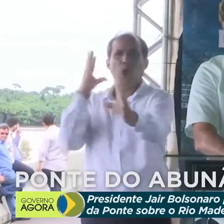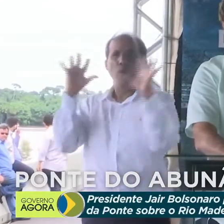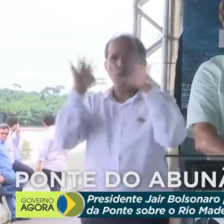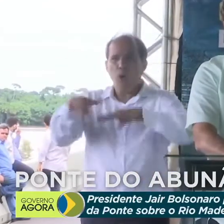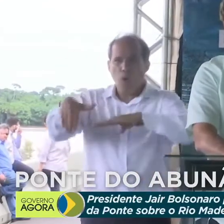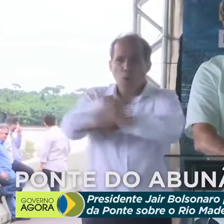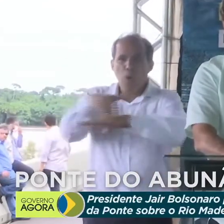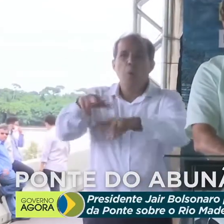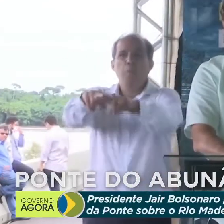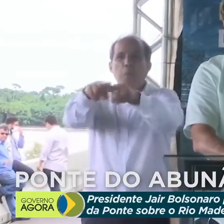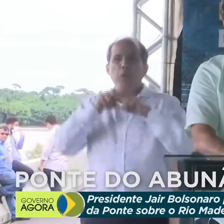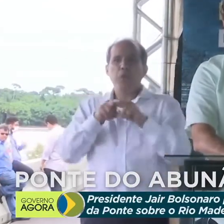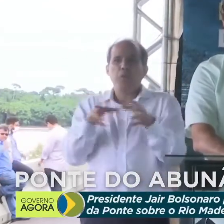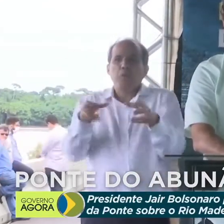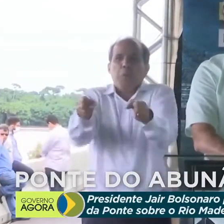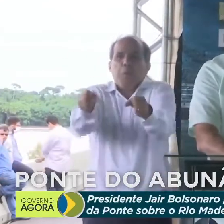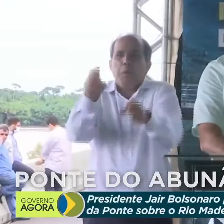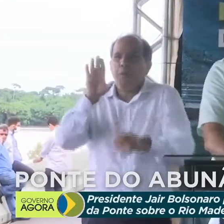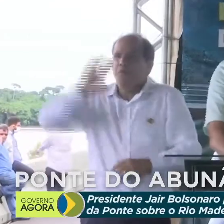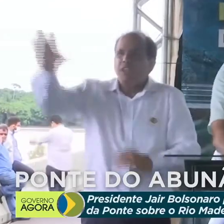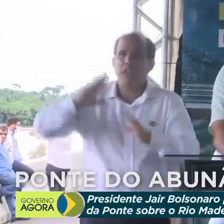para mantê-los dentro de casa.